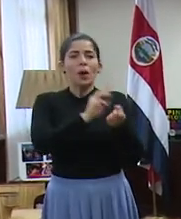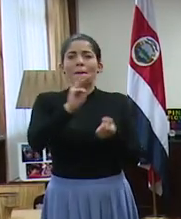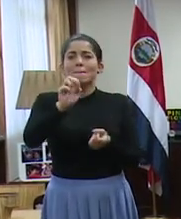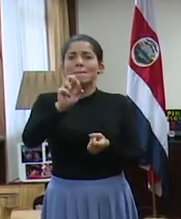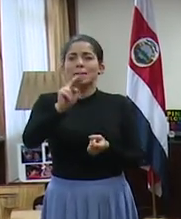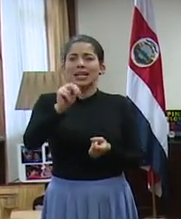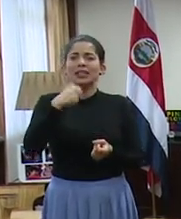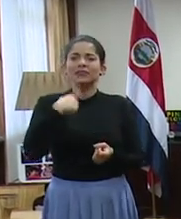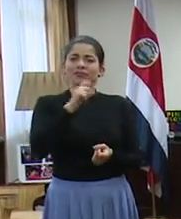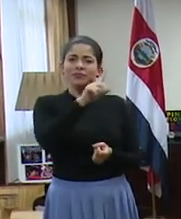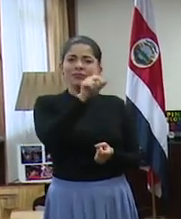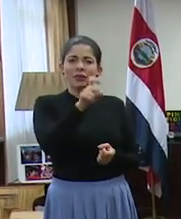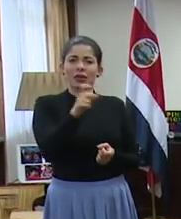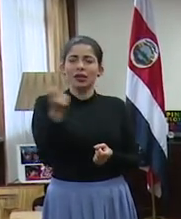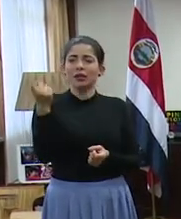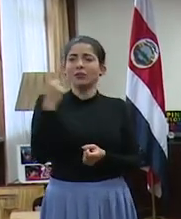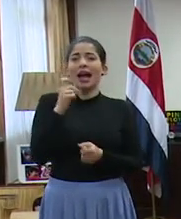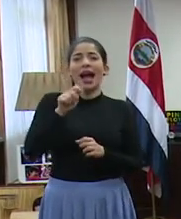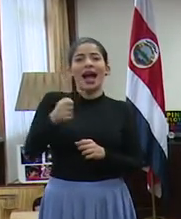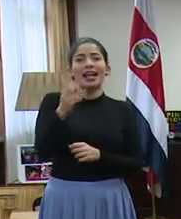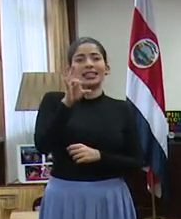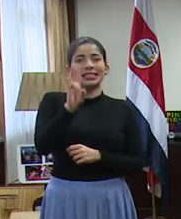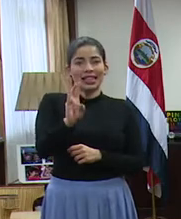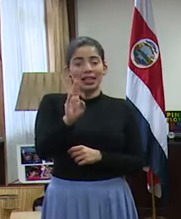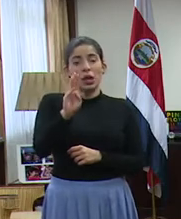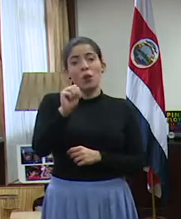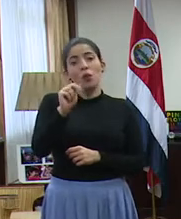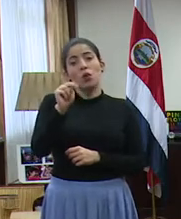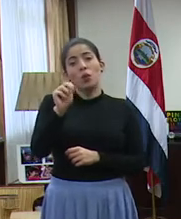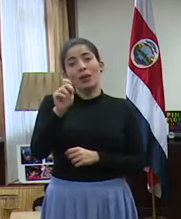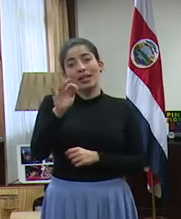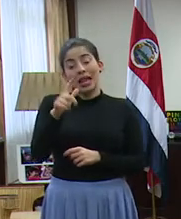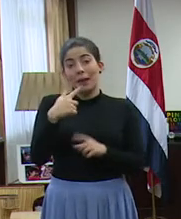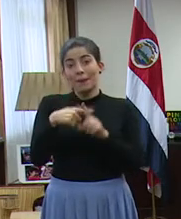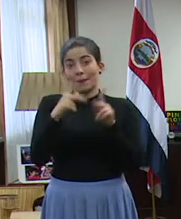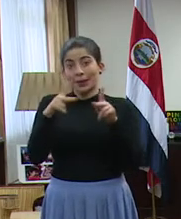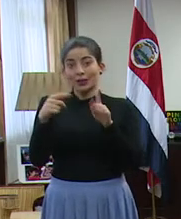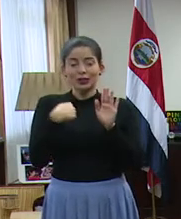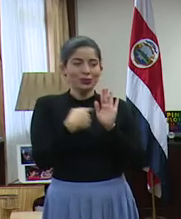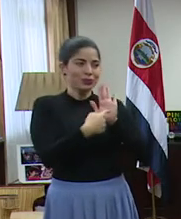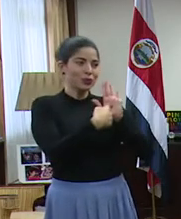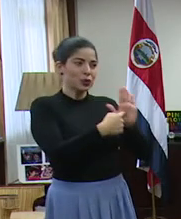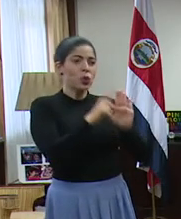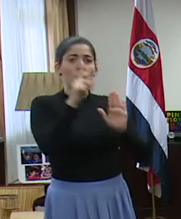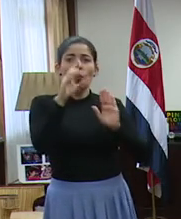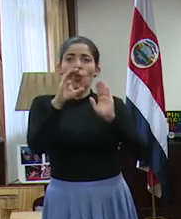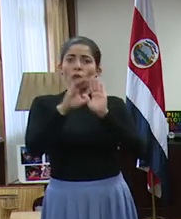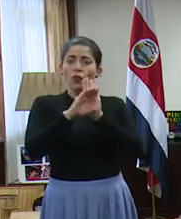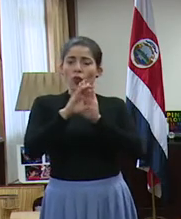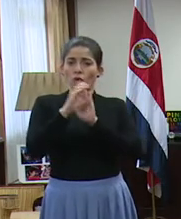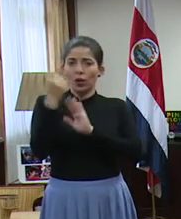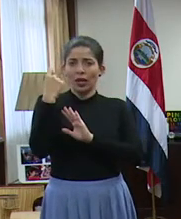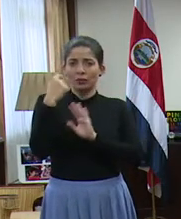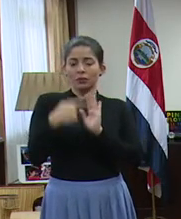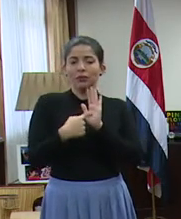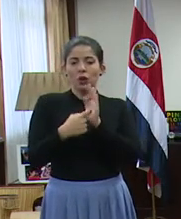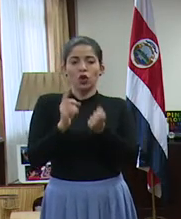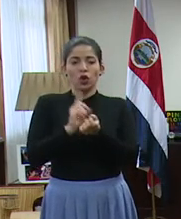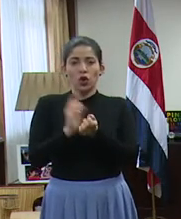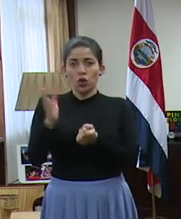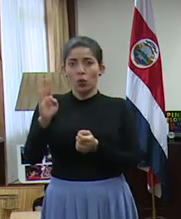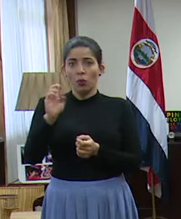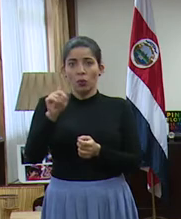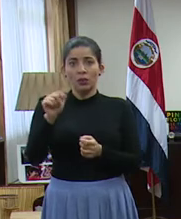quisiera también preguntarle, nos preguntan de Canal 7 y Monumental, también algunos ciudadanos. Yo le enseñaba a una fotografía, ahora recién, se la enseñó también al doctor